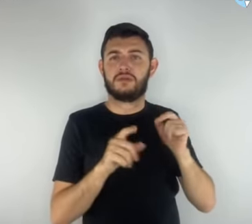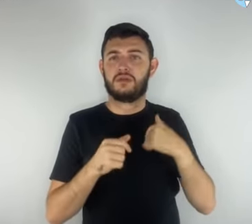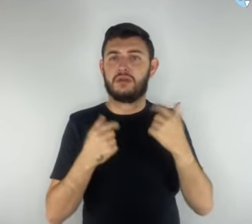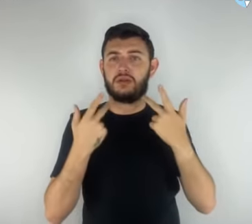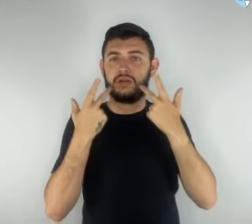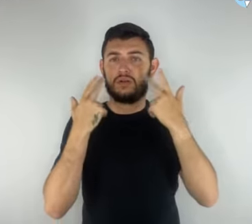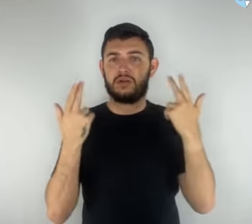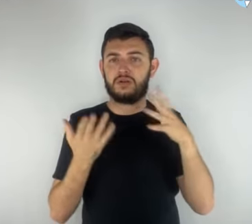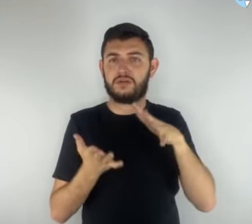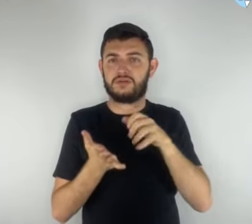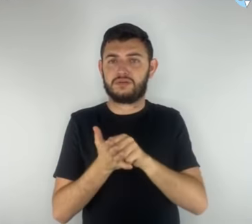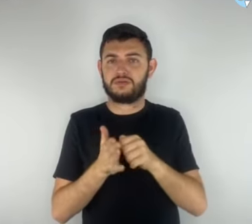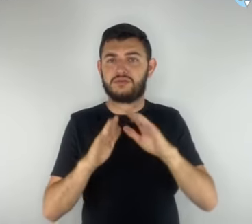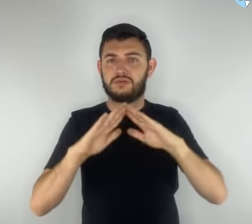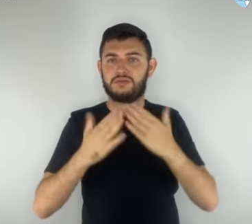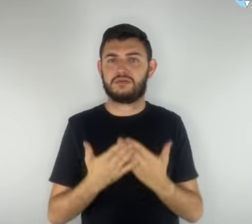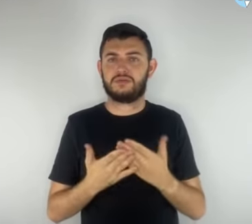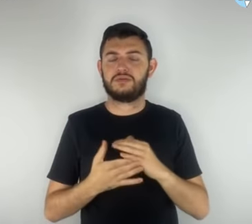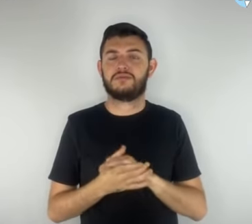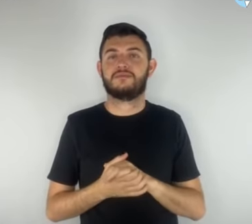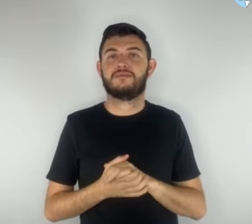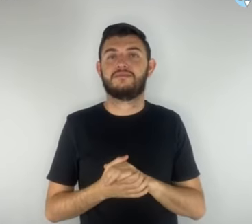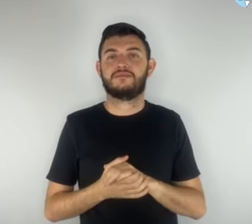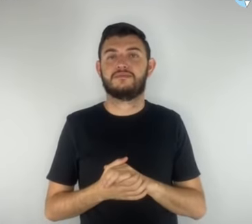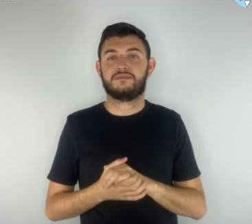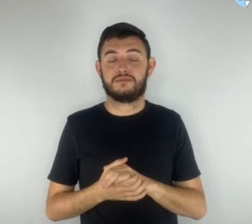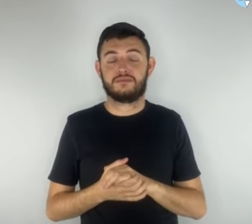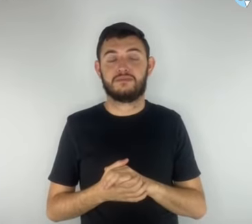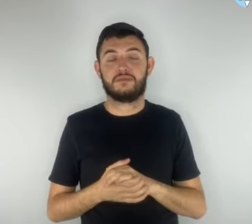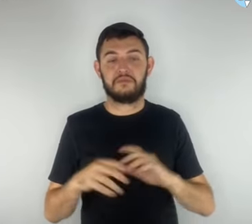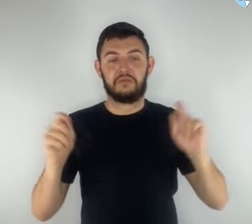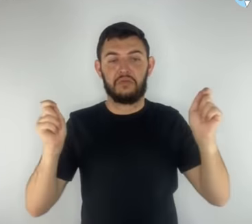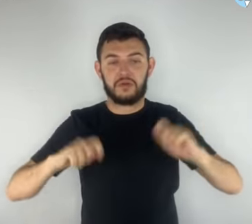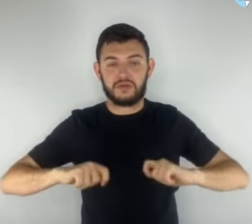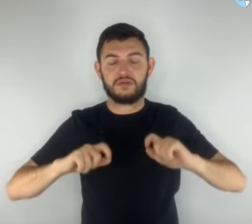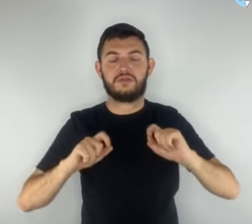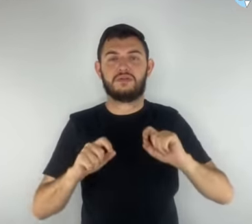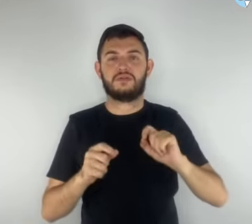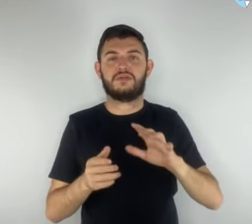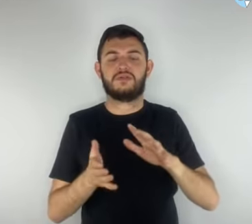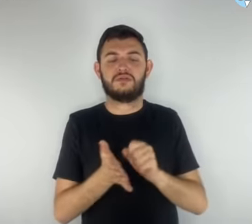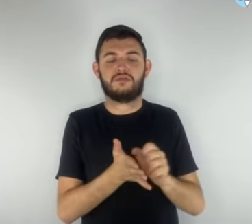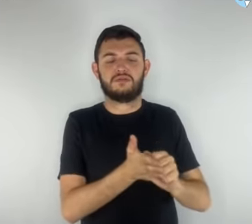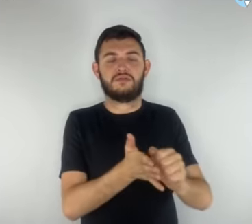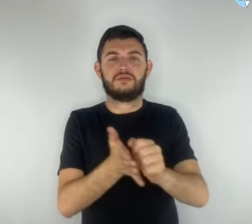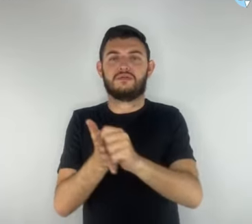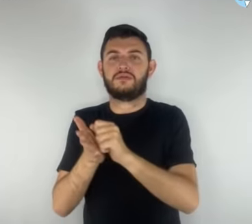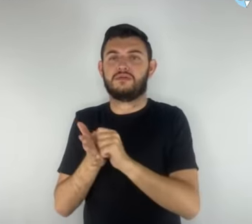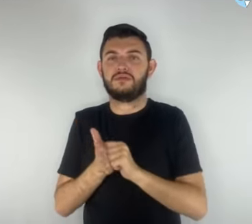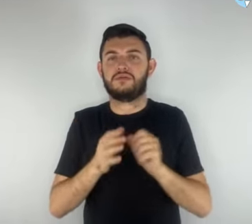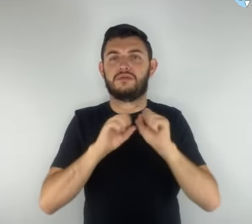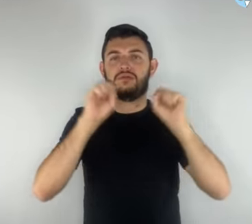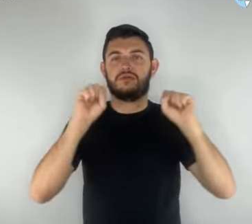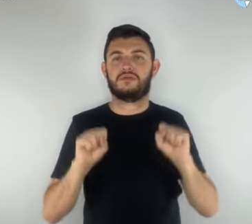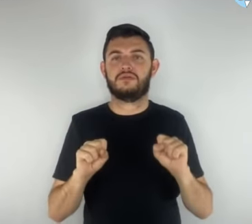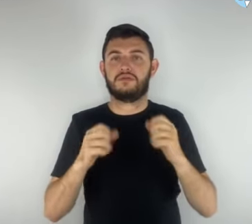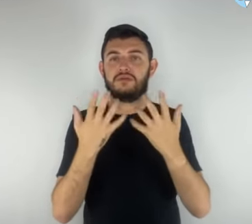registros escolares. A previsão de que a parte de escrituração do sistema esteja em funcionamento